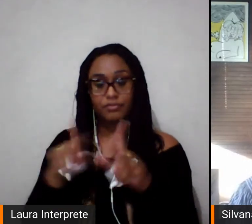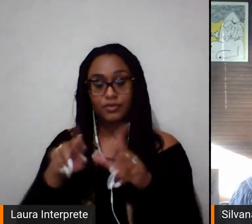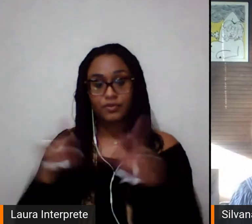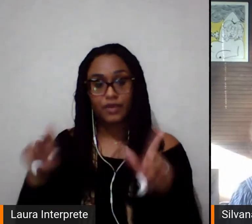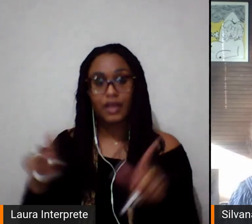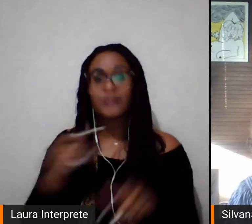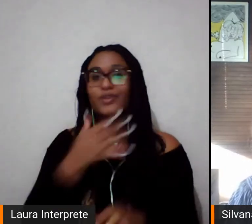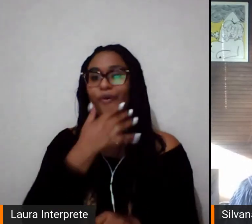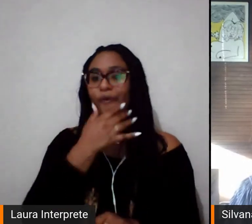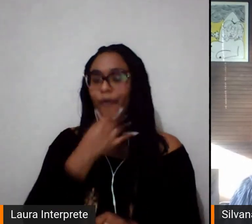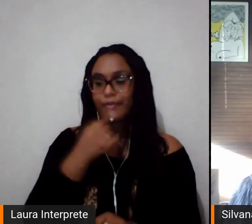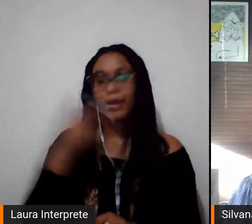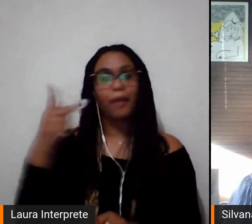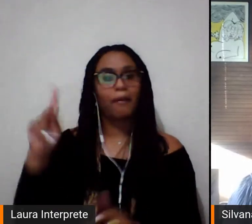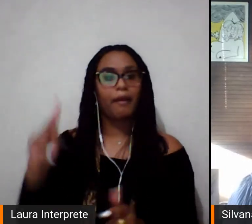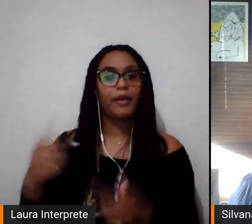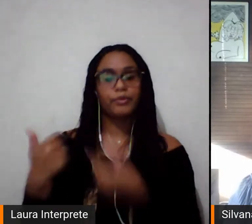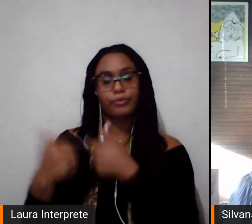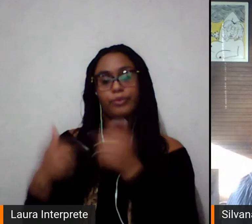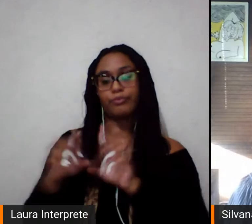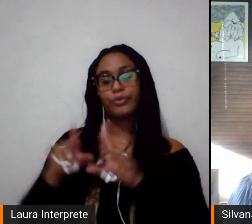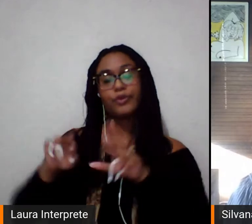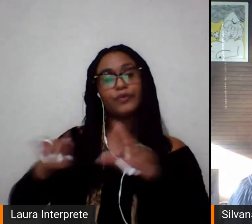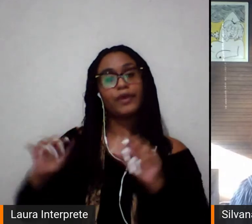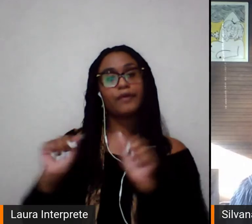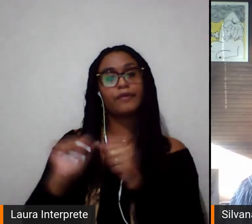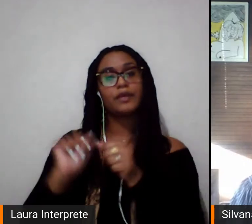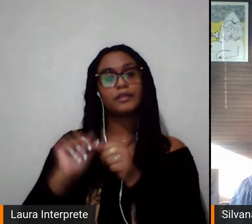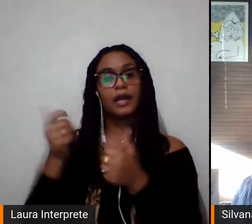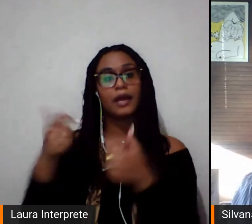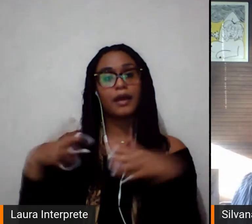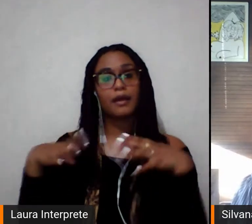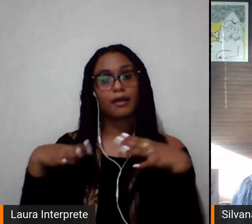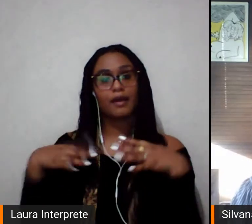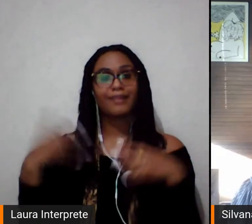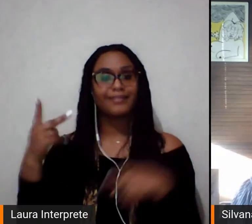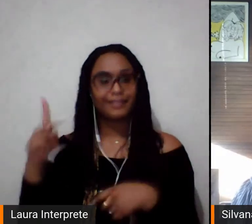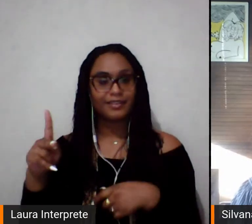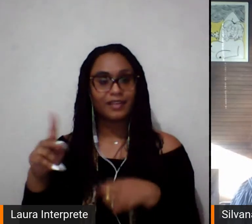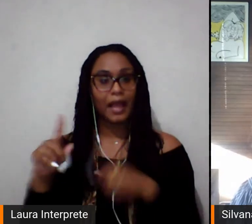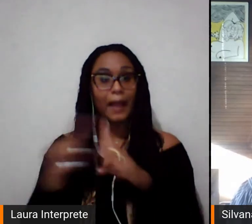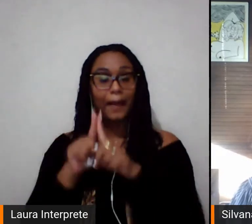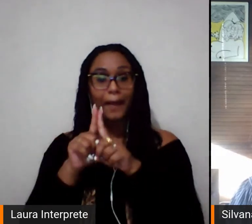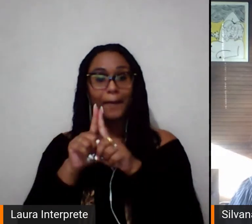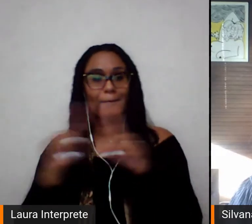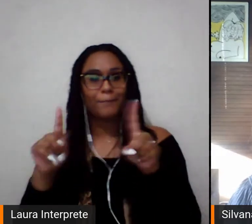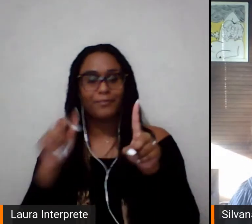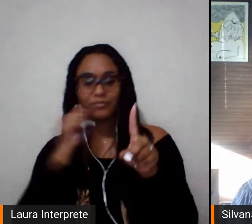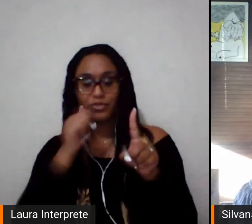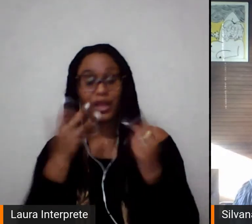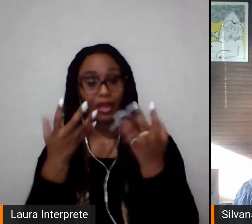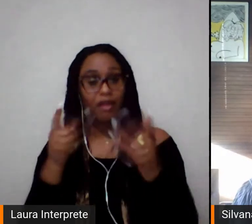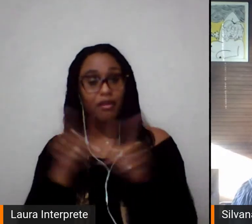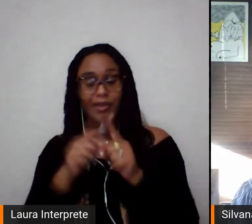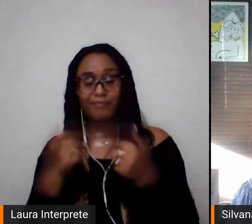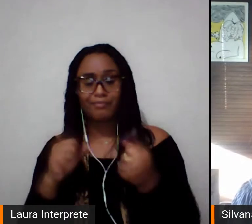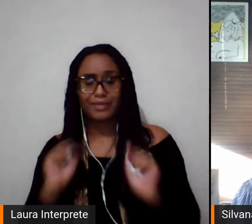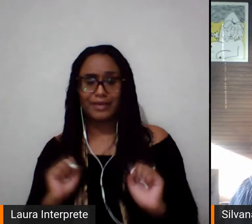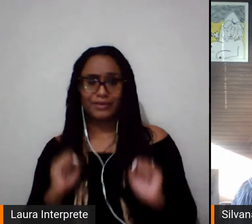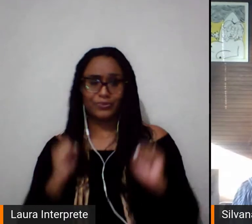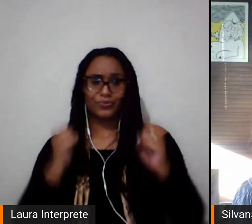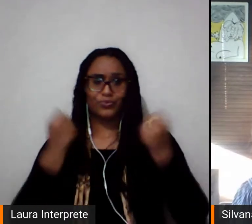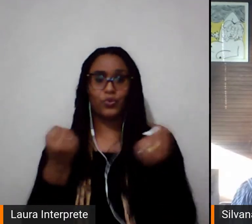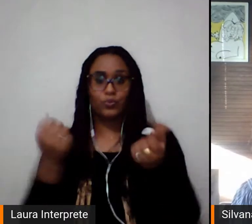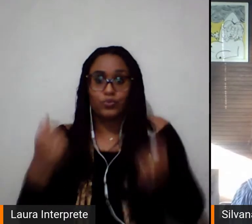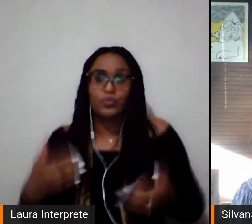é enfrentar desafios, é conquistar um espaço que não foi pensado para elas. e é que elas só conseguem